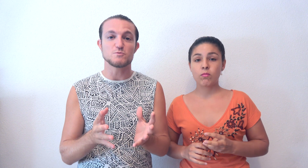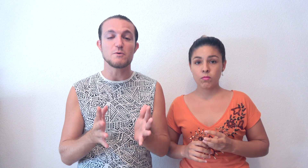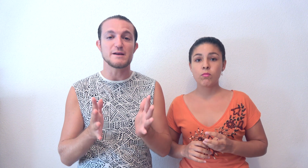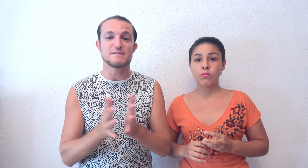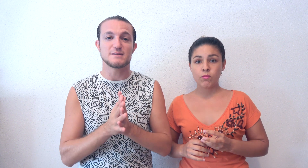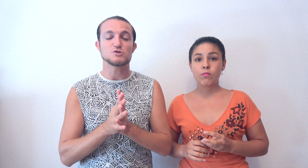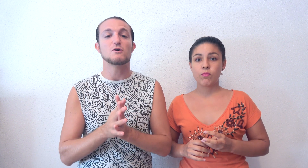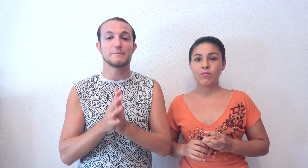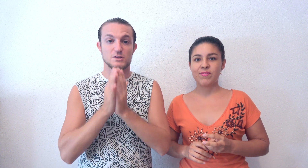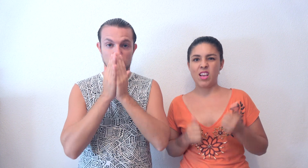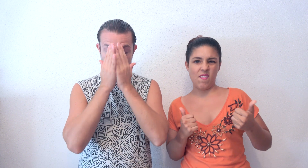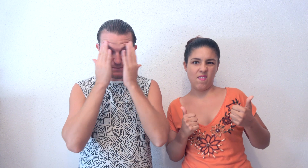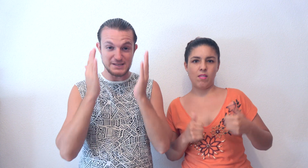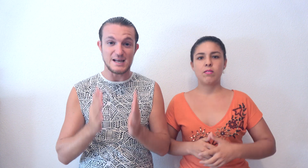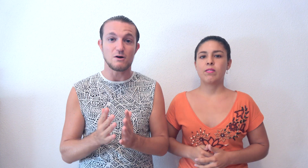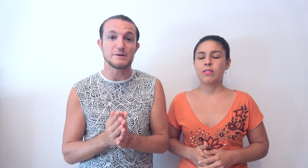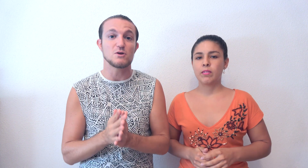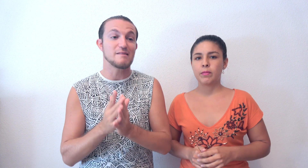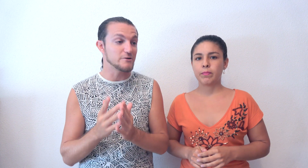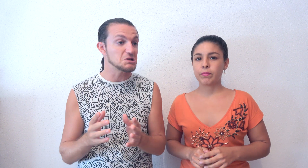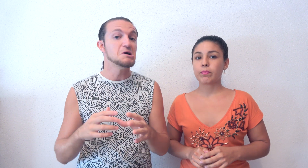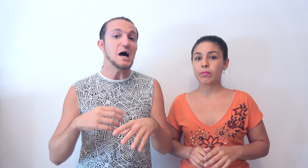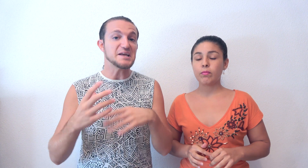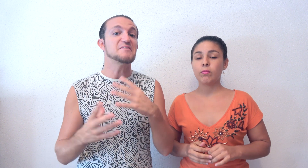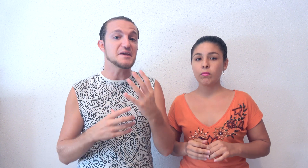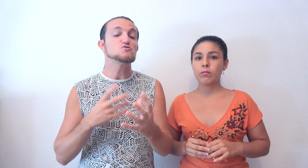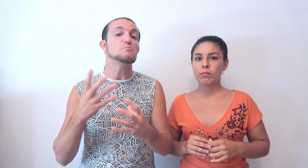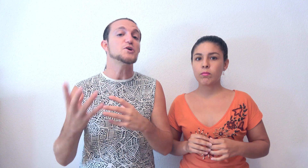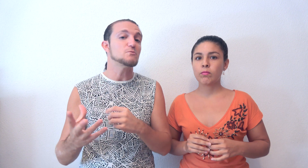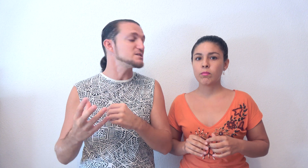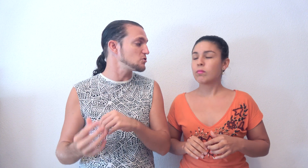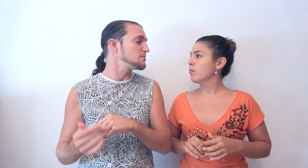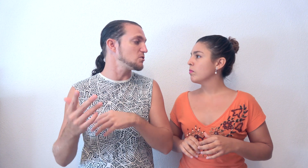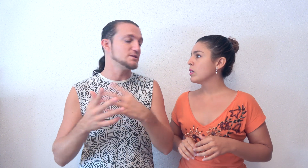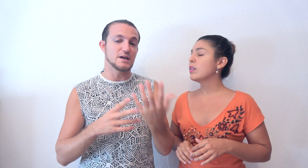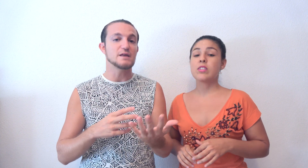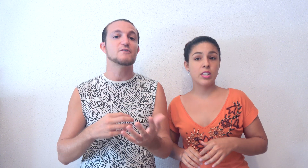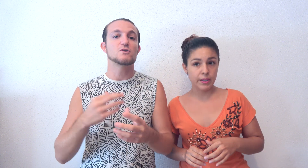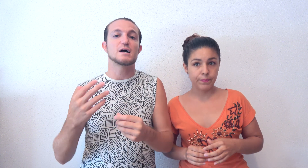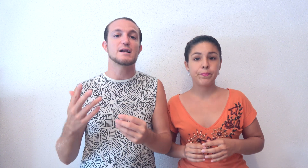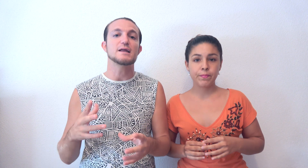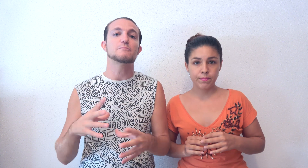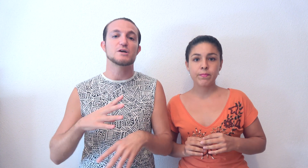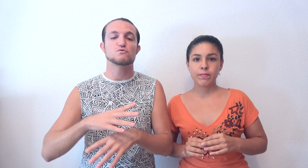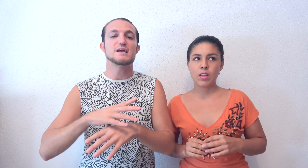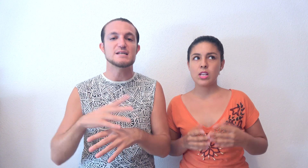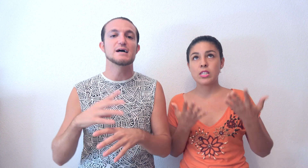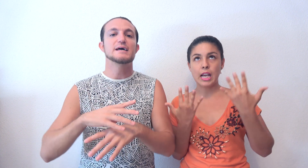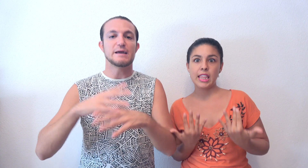mover, necesitamos alojamiento. Bueno, que sepáis que alojamiento en Lanzarote hay que decir que es un poquito más económico que en Tenerife o en Gran Canaria, porque es una isla que